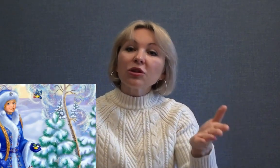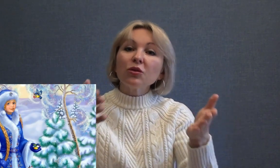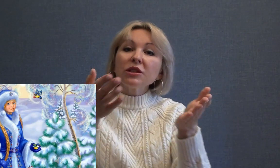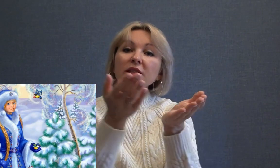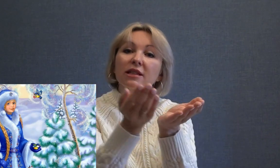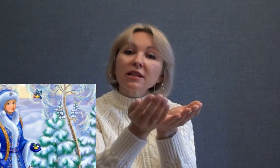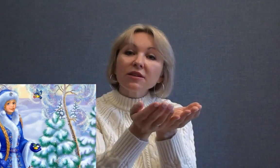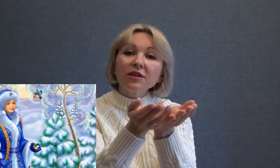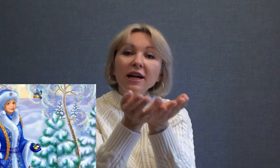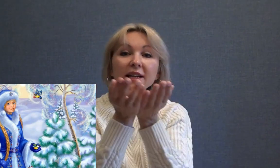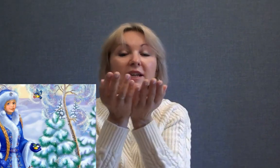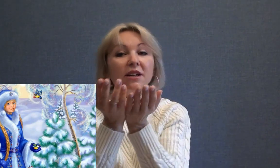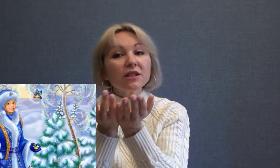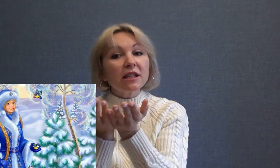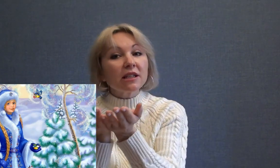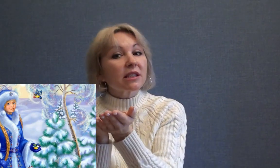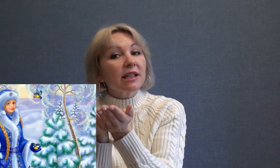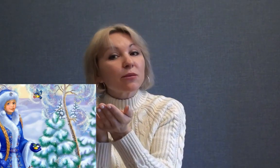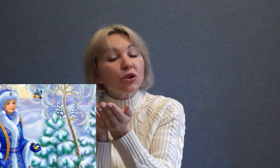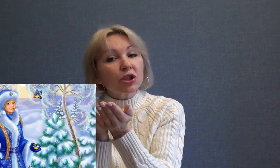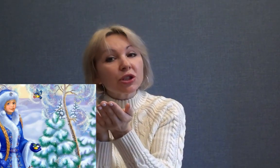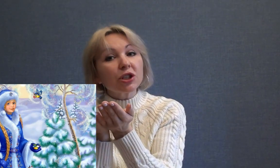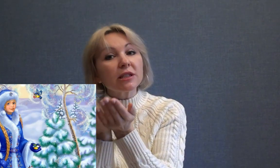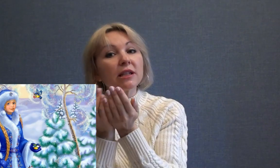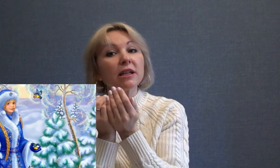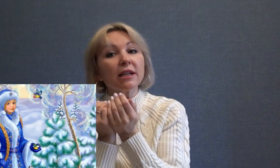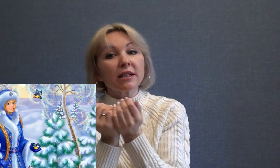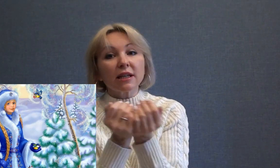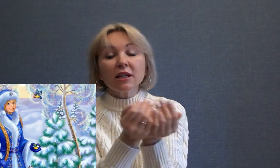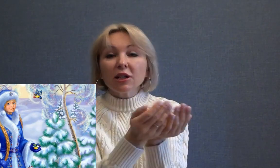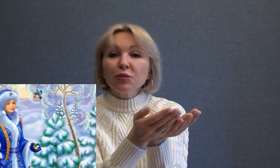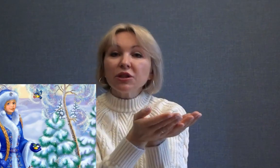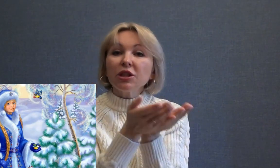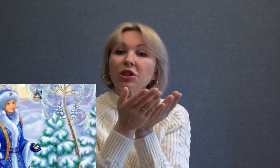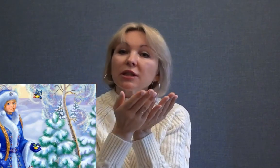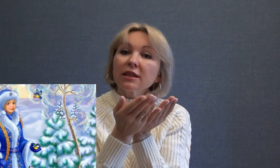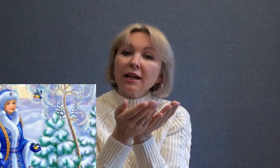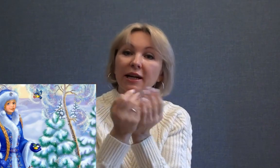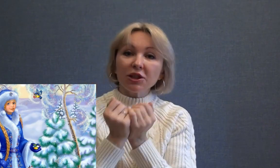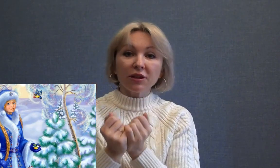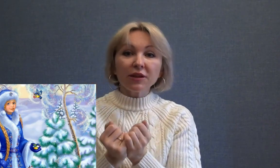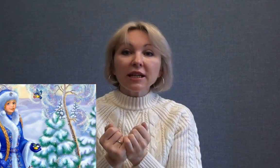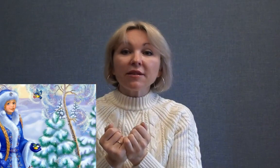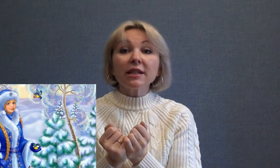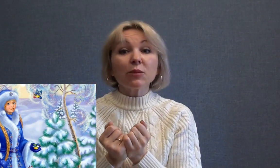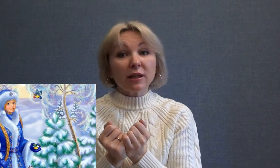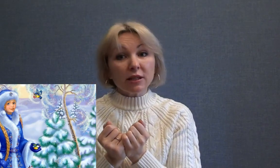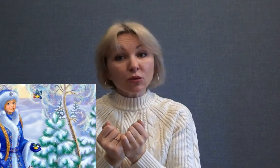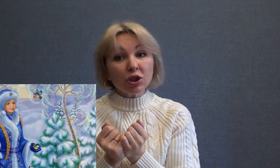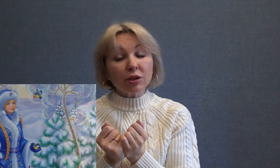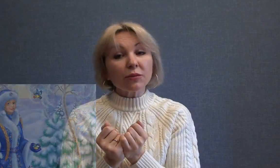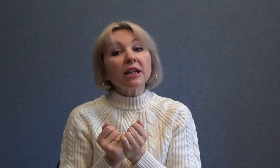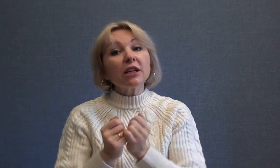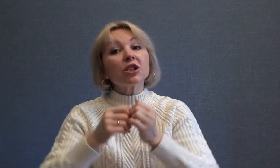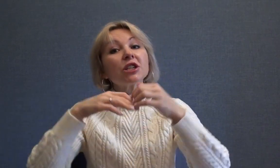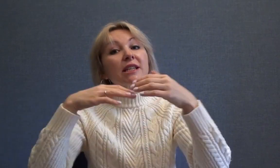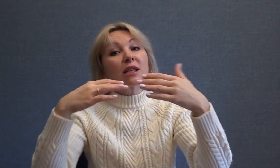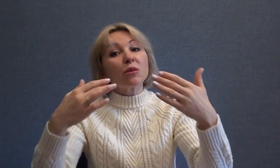ходит и согревает всех этих замёрзших жителей леса, и птичек, и зайчиков. Давайте послушаем и жестами